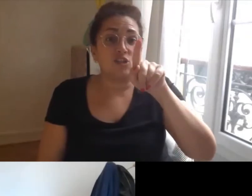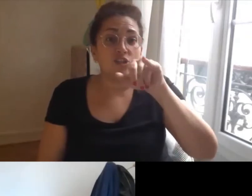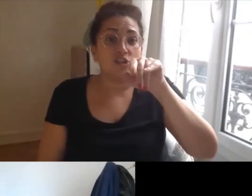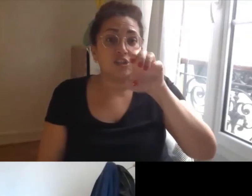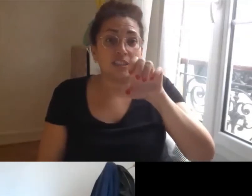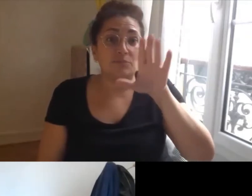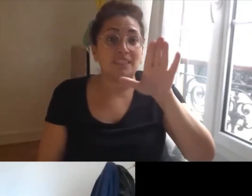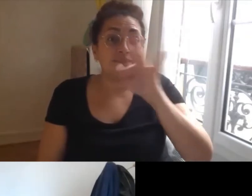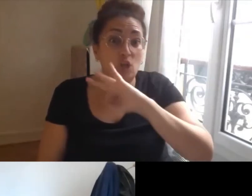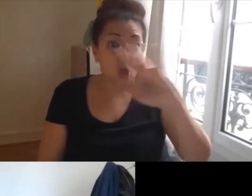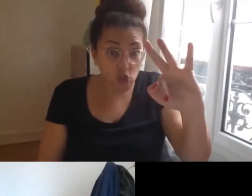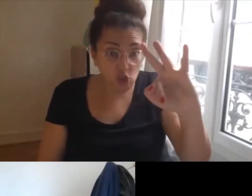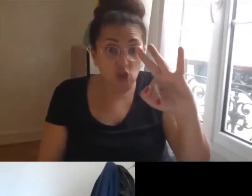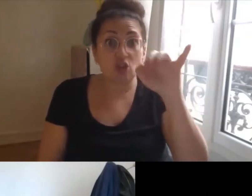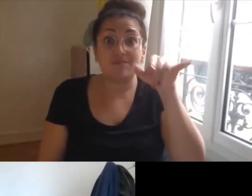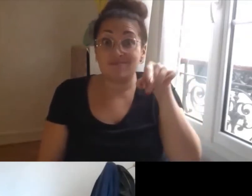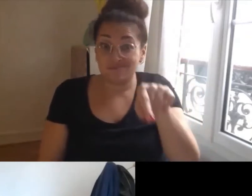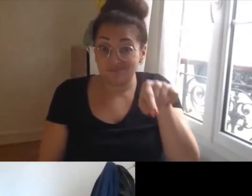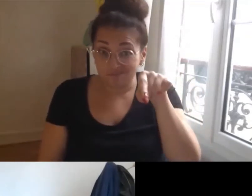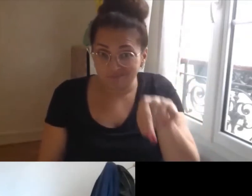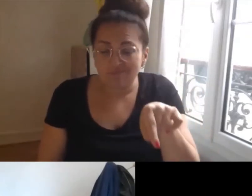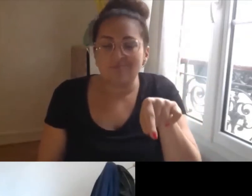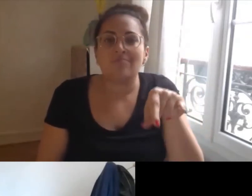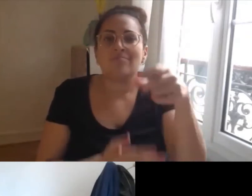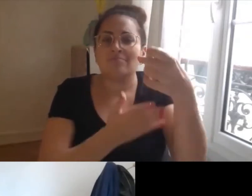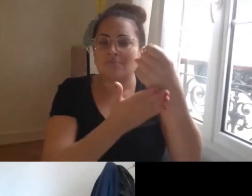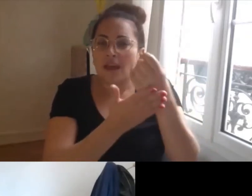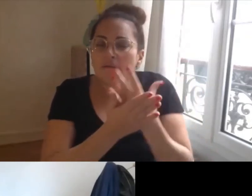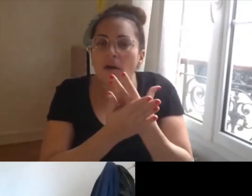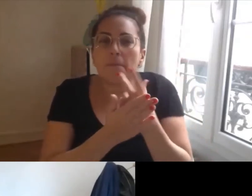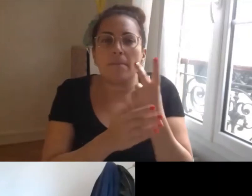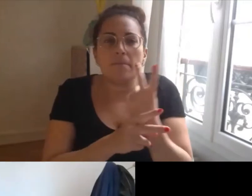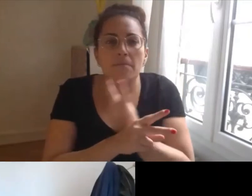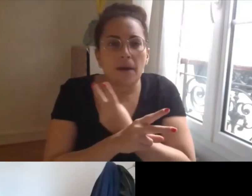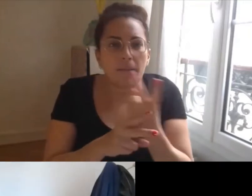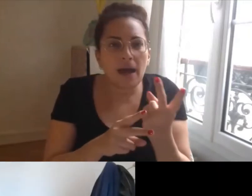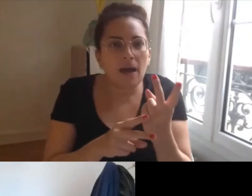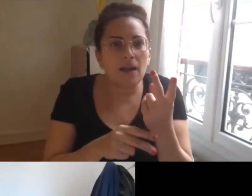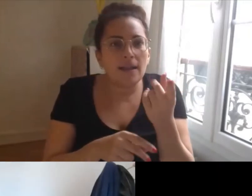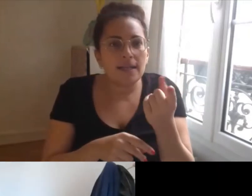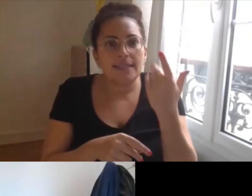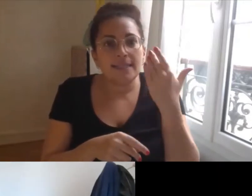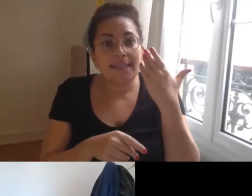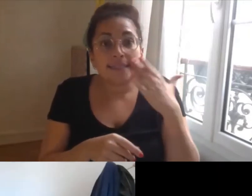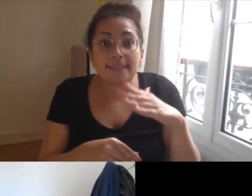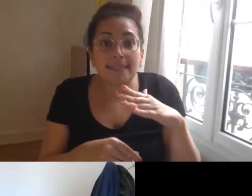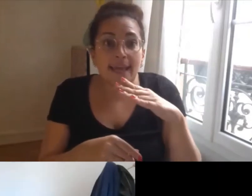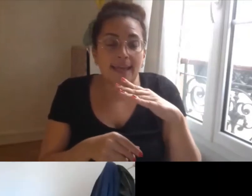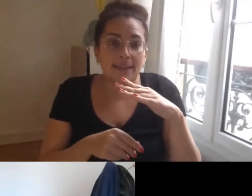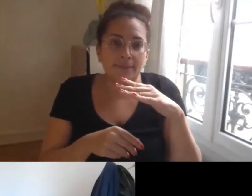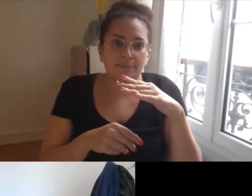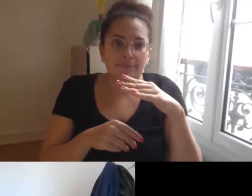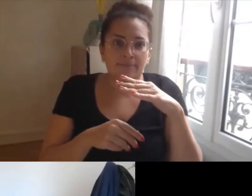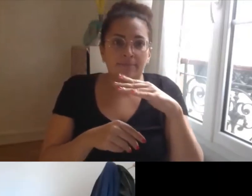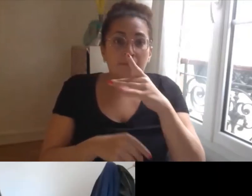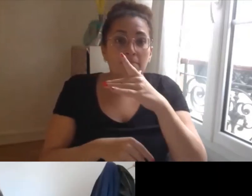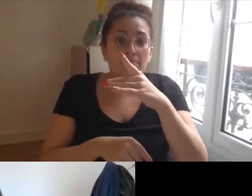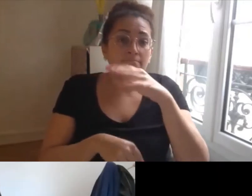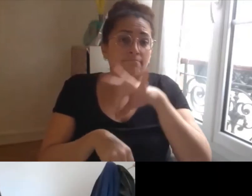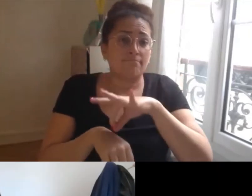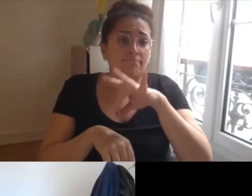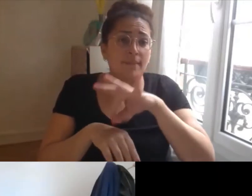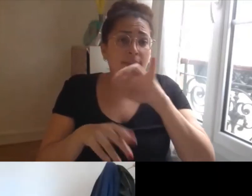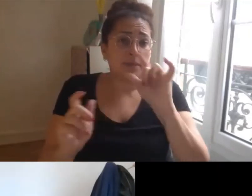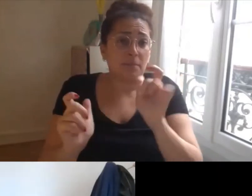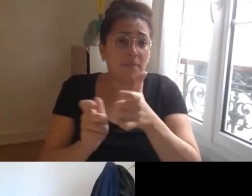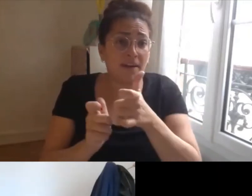la réalité d'un diagnostic qui fait l'objet de alors qui est un